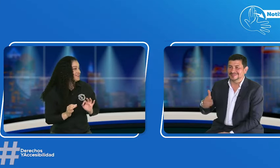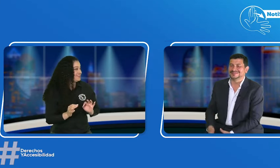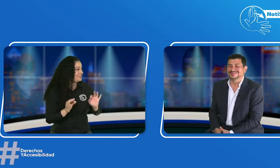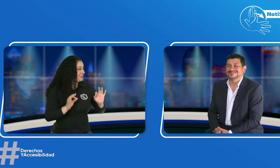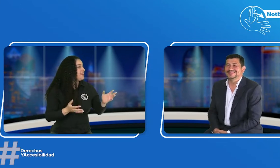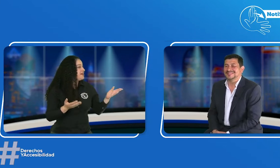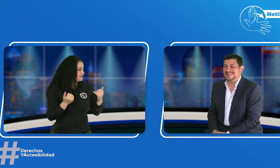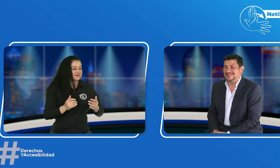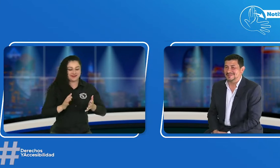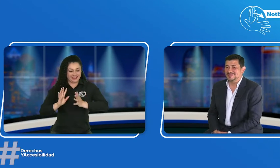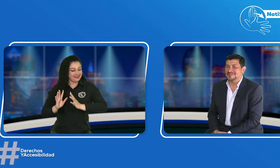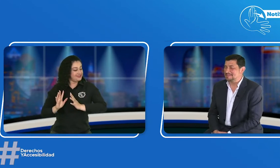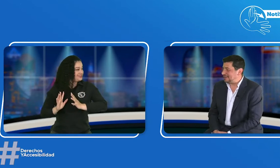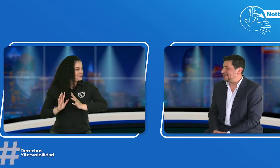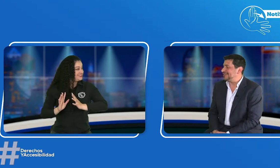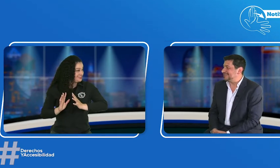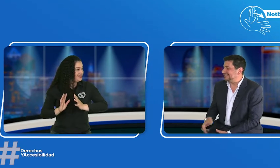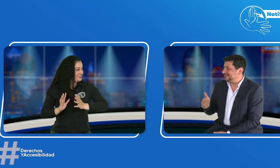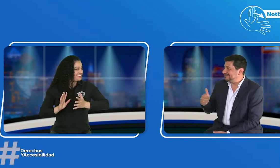vas a copiar las señas? Adelante.